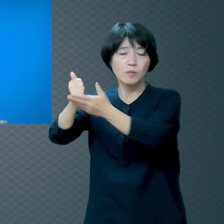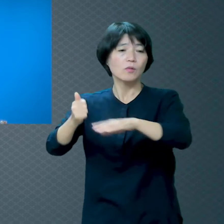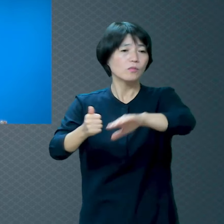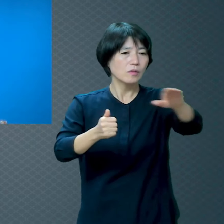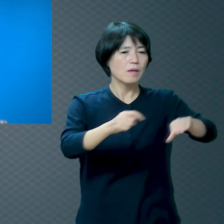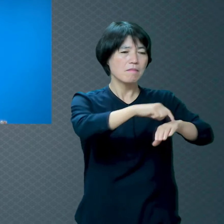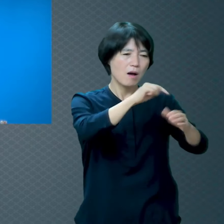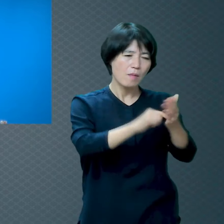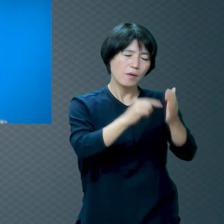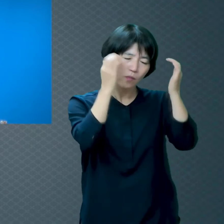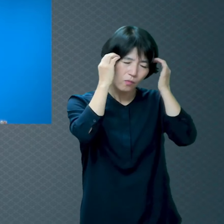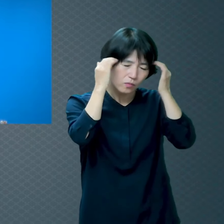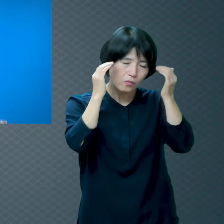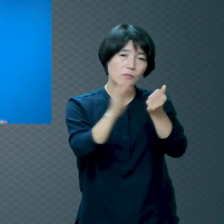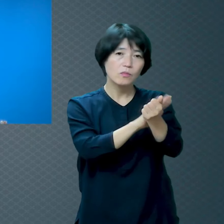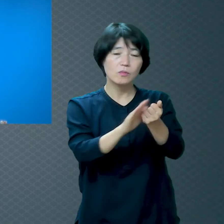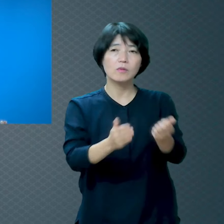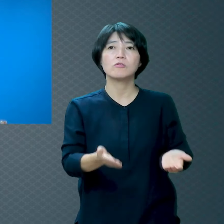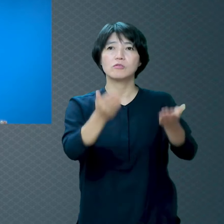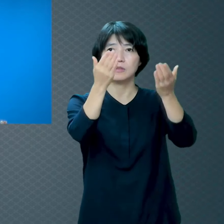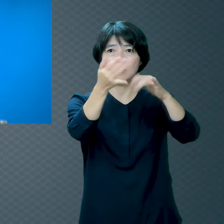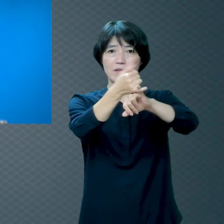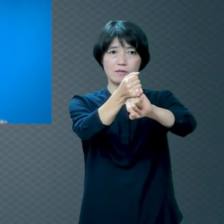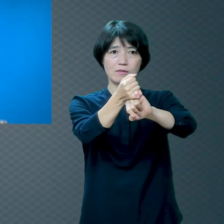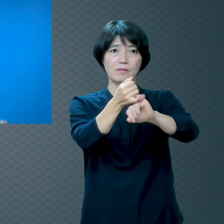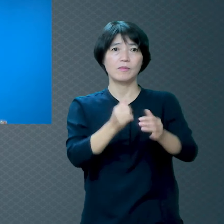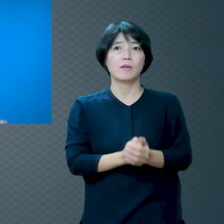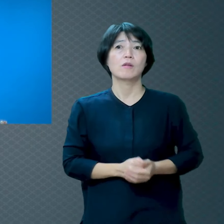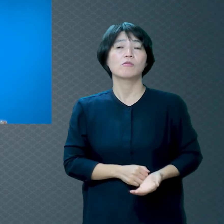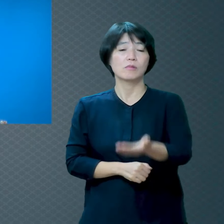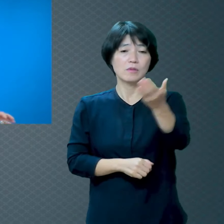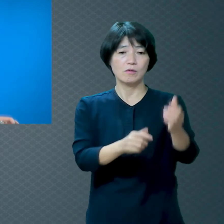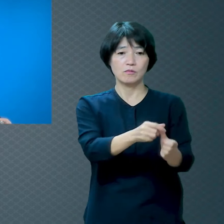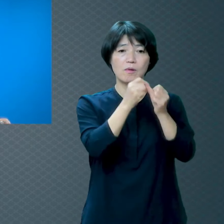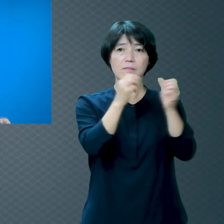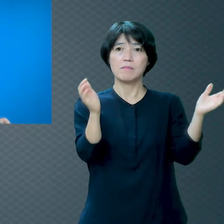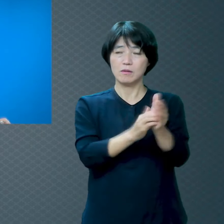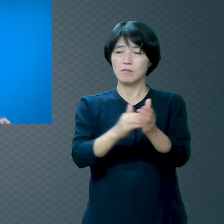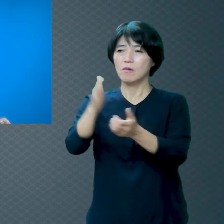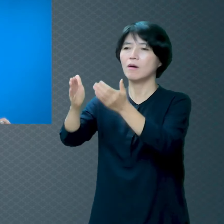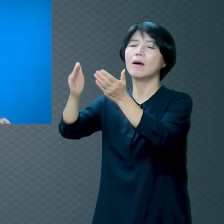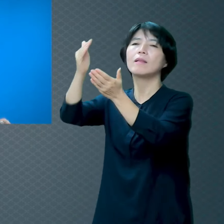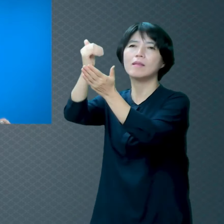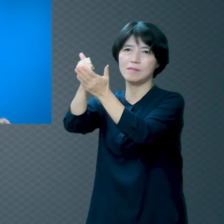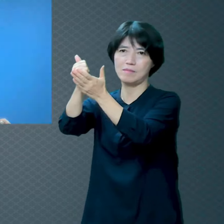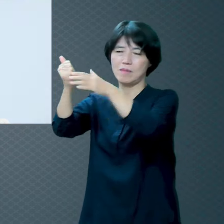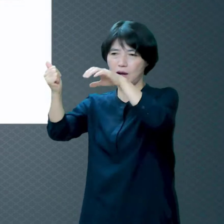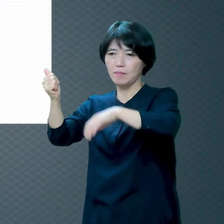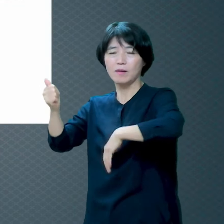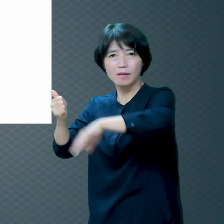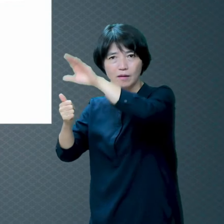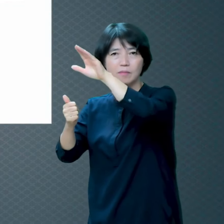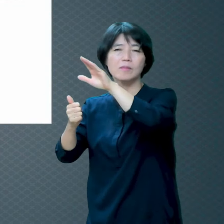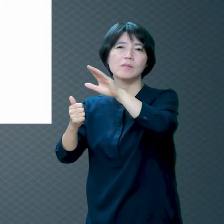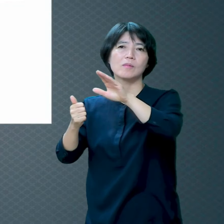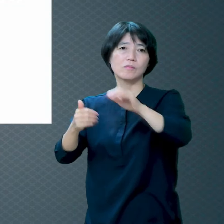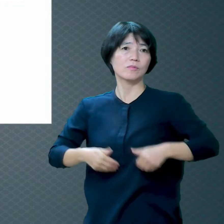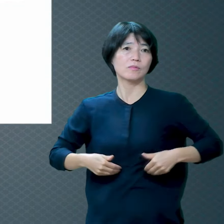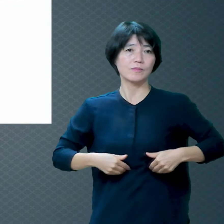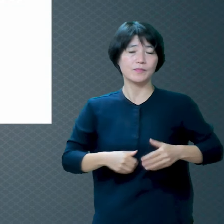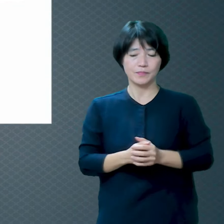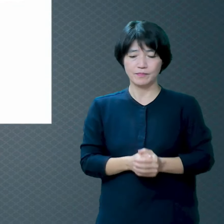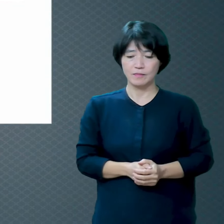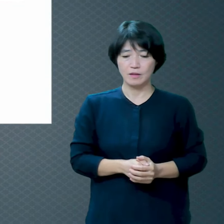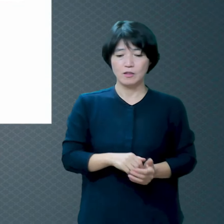위로해 주신다니까요 우리 하나님 만나야 됩니다 그래서 그런 즉 우리가 무슨